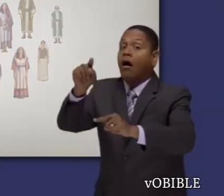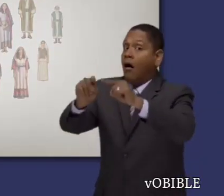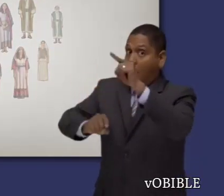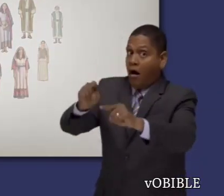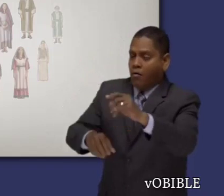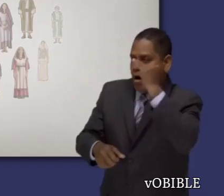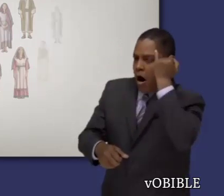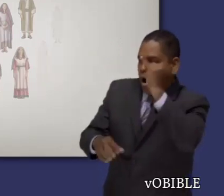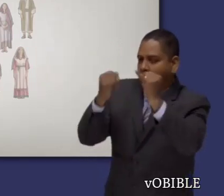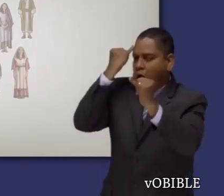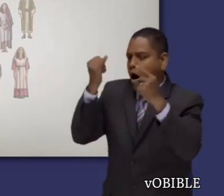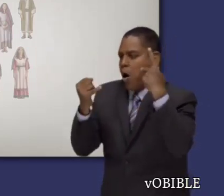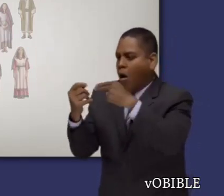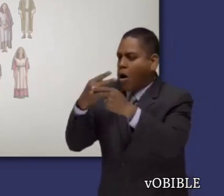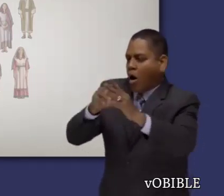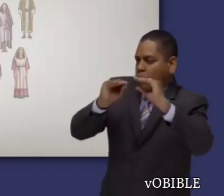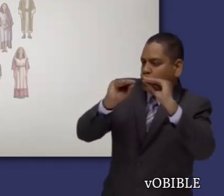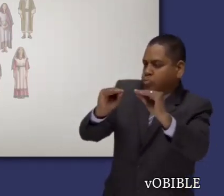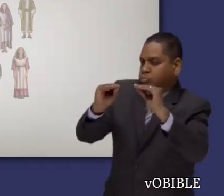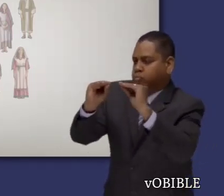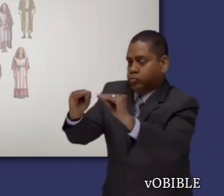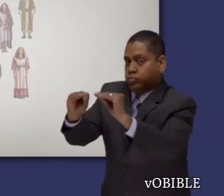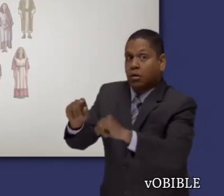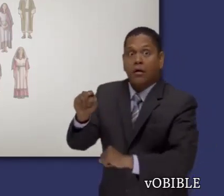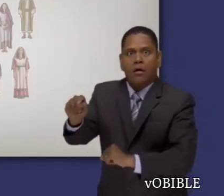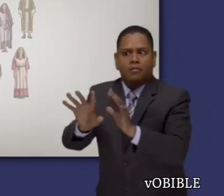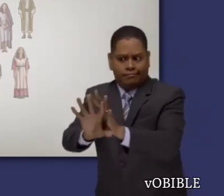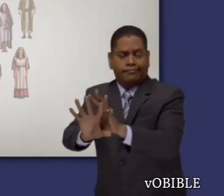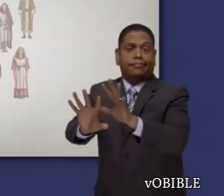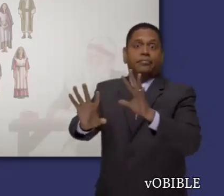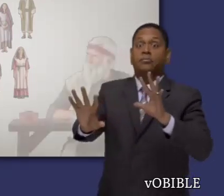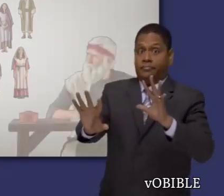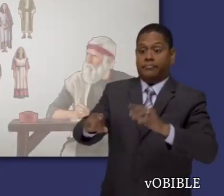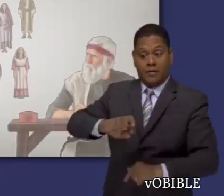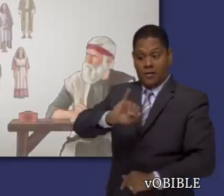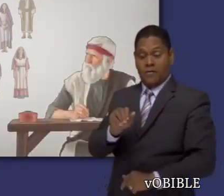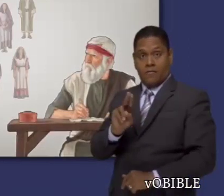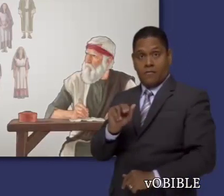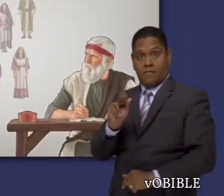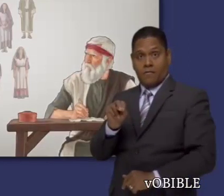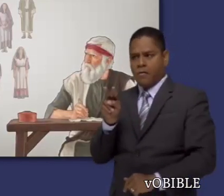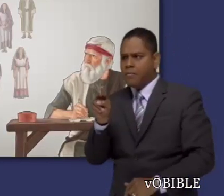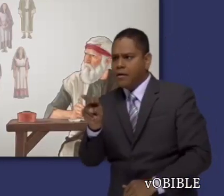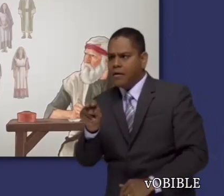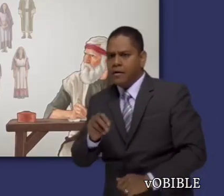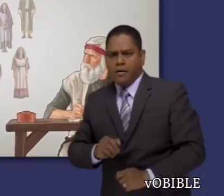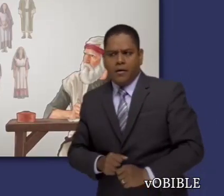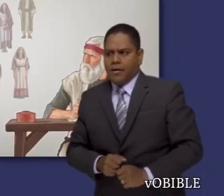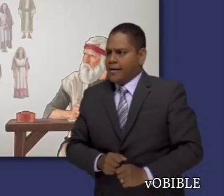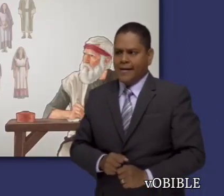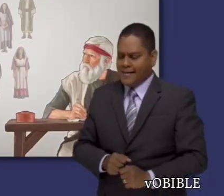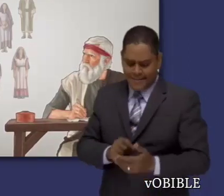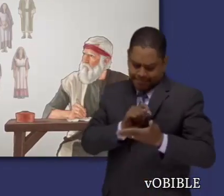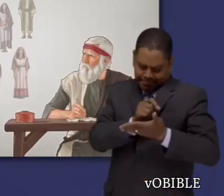y tratarían de arrastrar a los discípulos y llevárselos detrás de ellos. Las cartas de Juan demuestran que